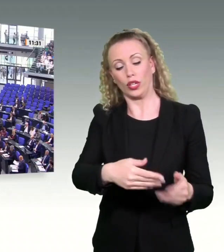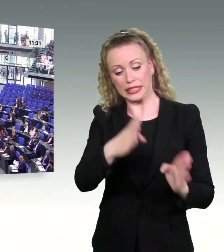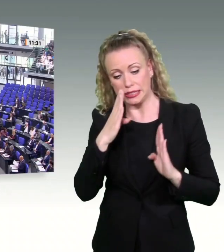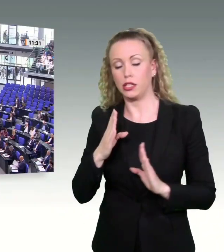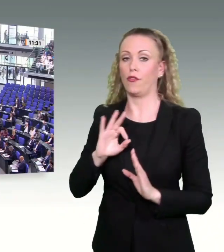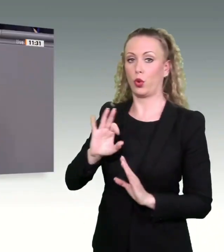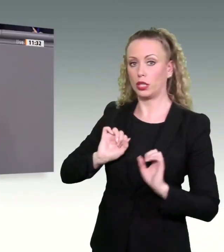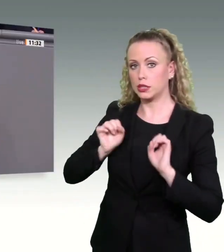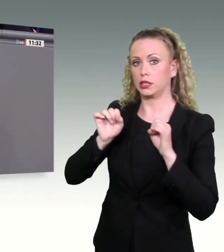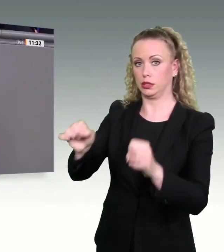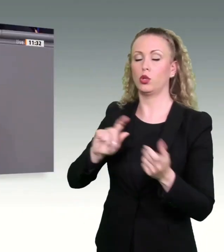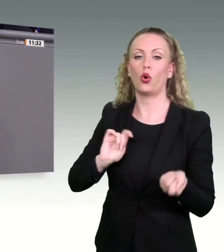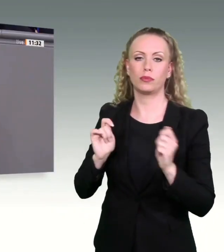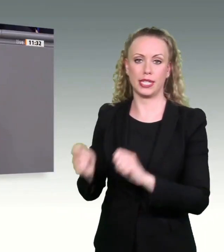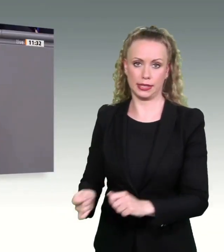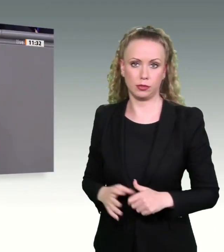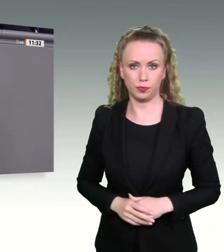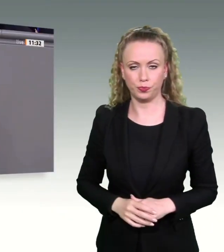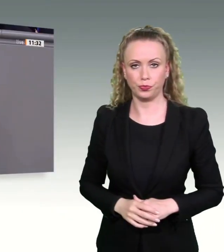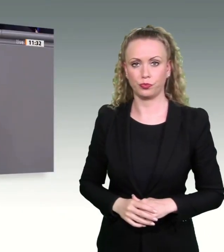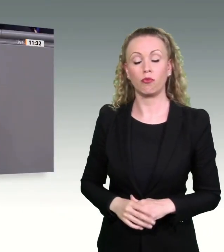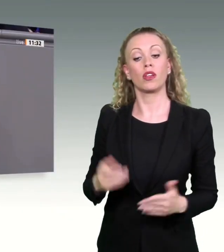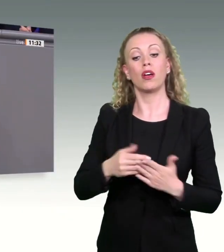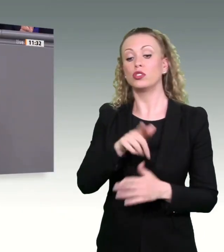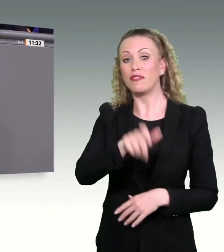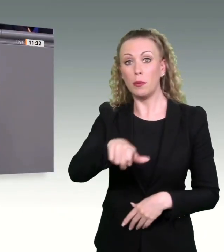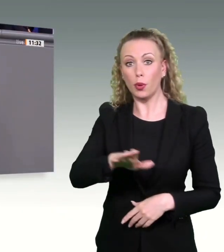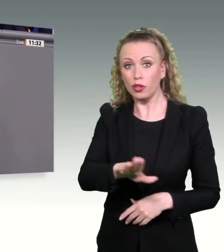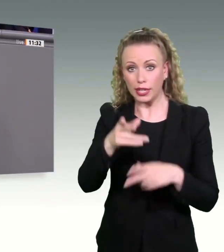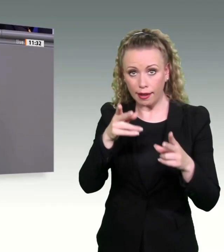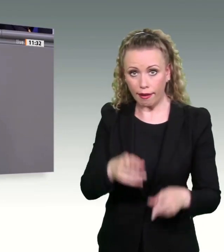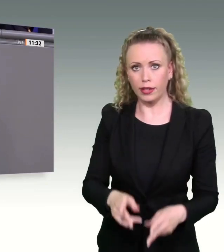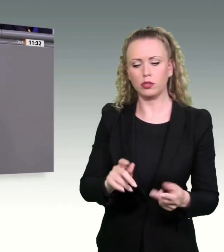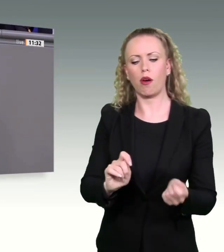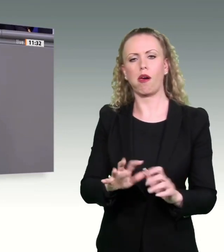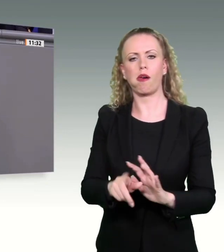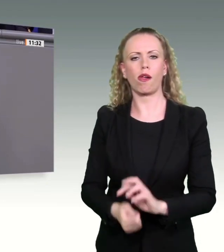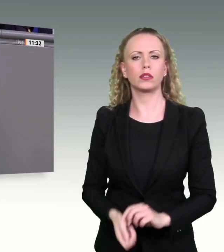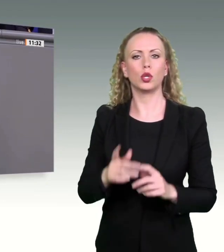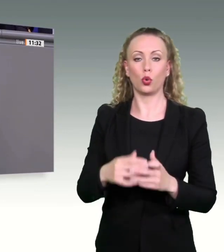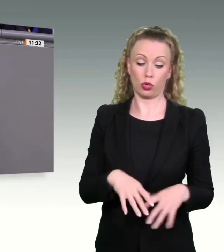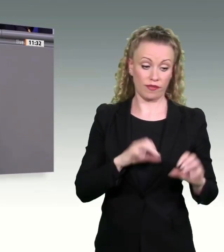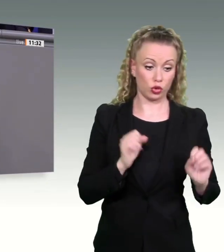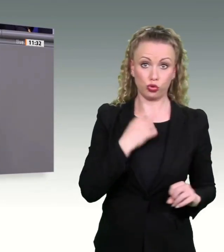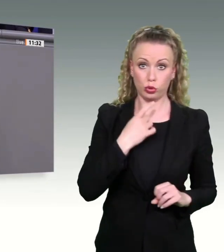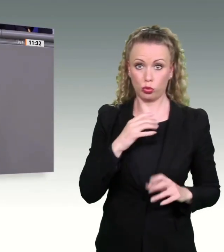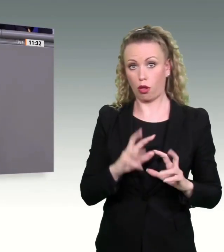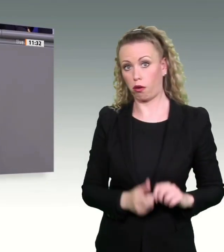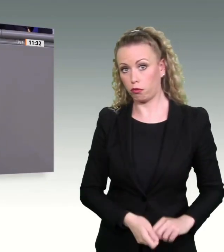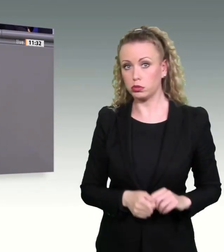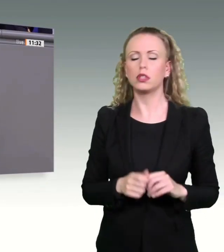und zwar ohne Bürgerinnenrechte zu schleifen oder Schutzgüter infrage zu stellen. Vielen Dank.